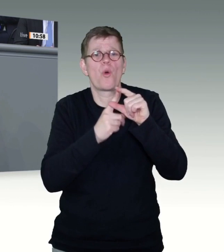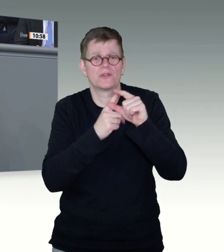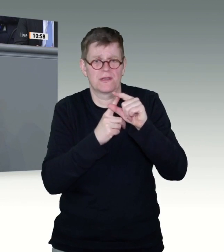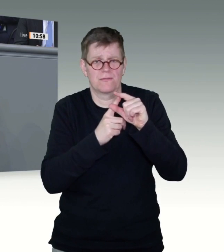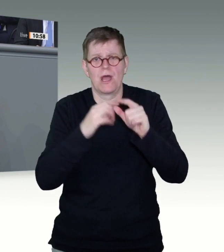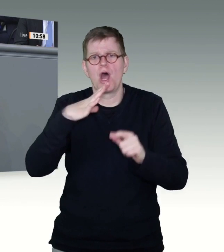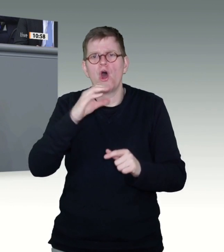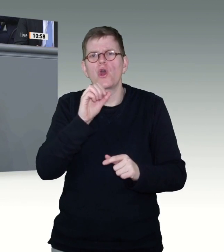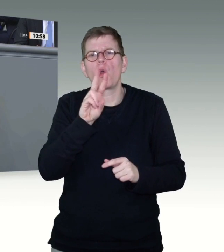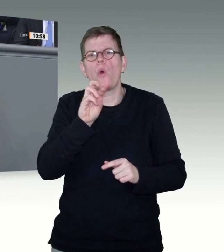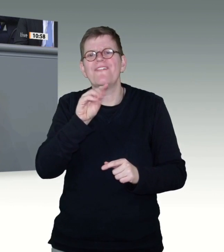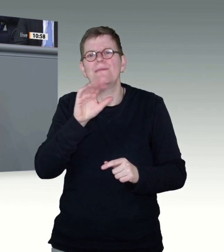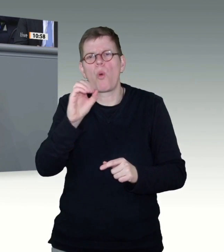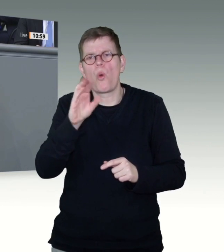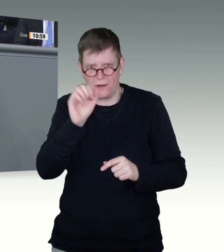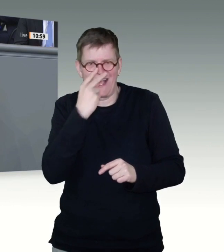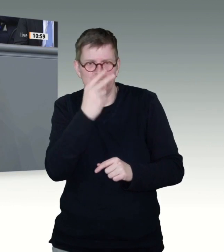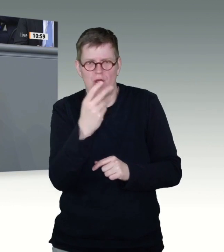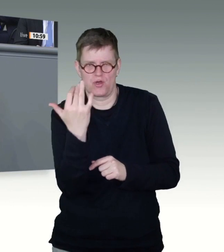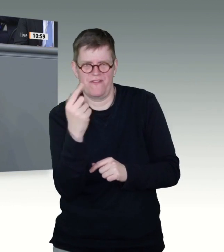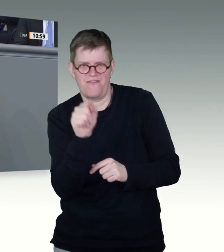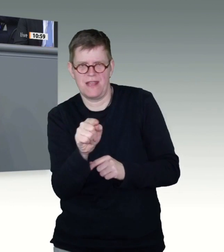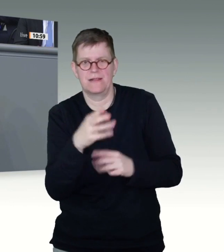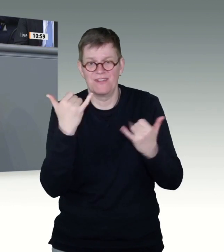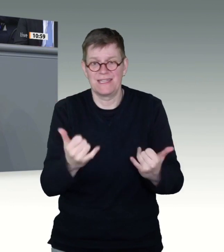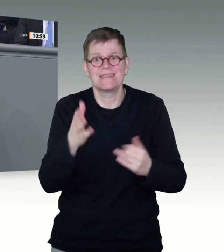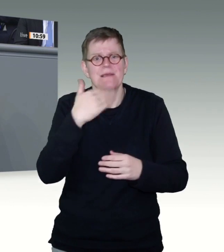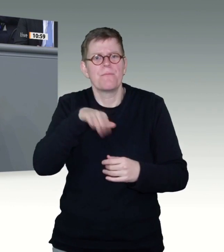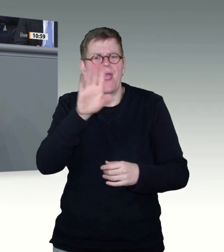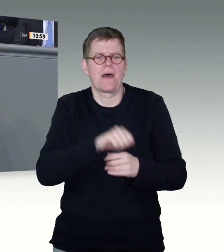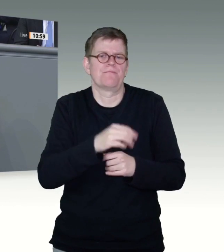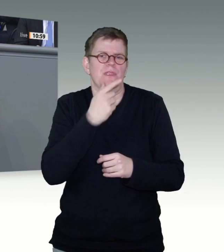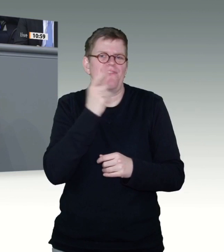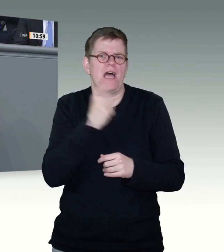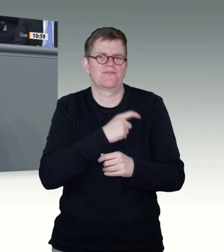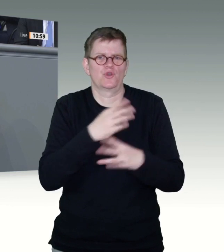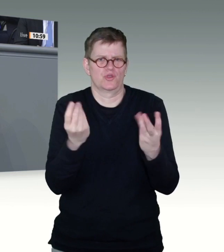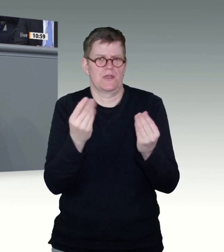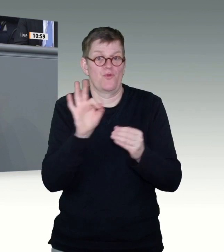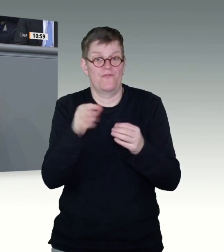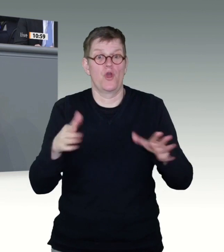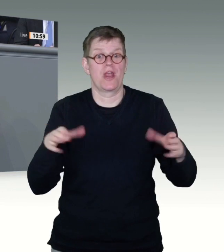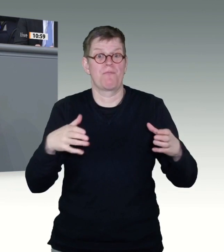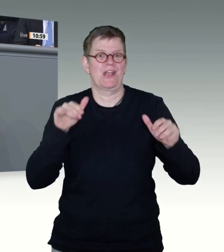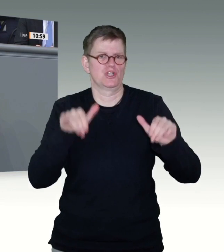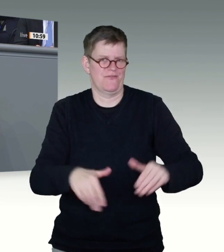Deutschland endgültig zu beenden. Feststellung Nummer zwei. Natürlich ist auch das